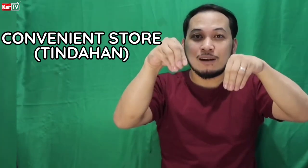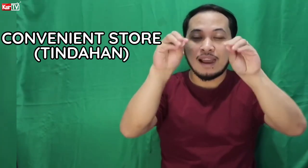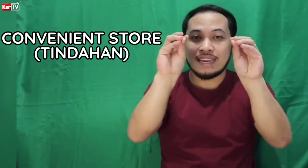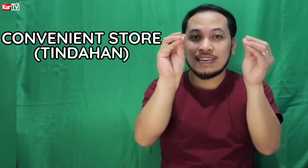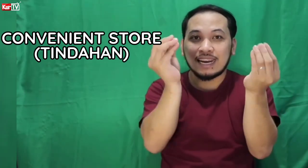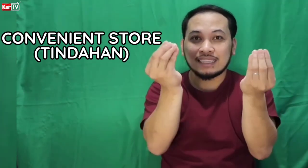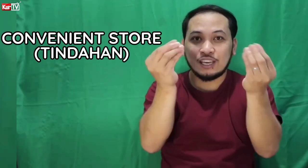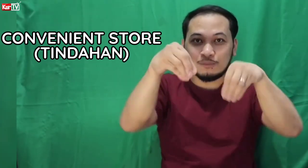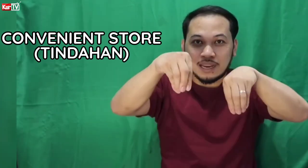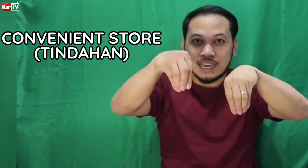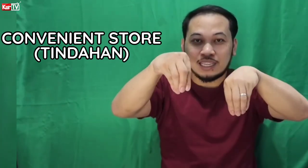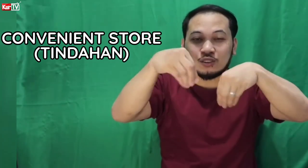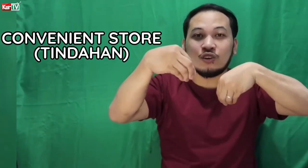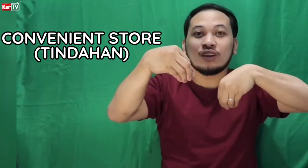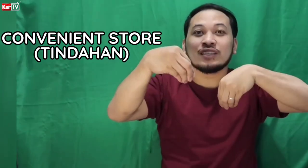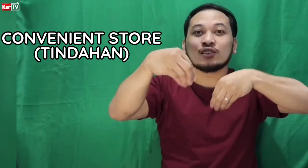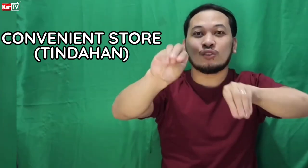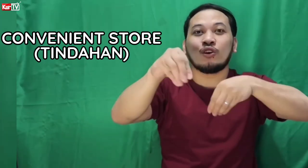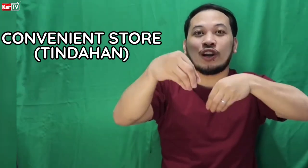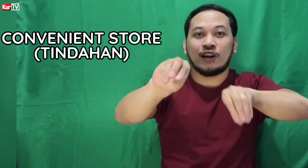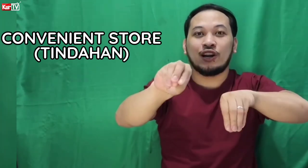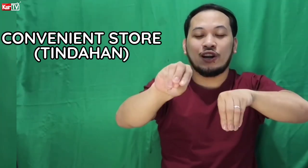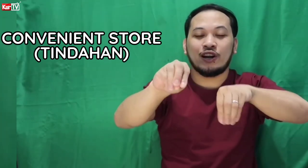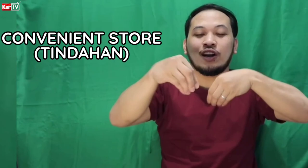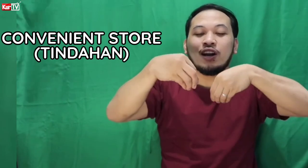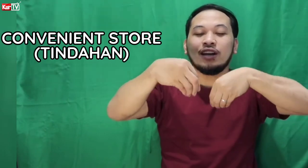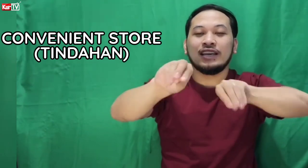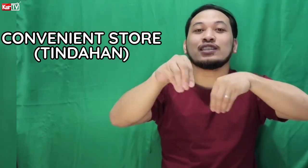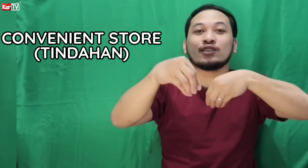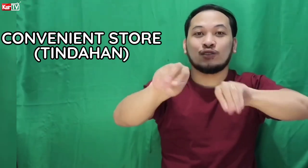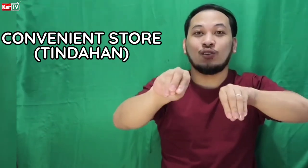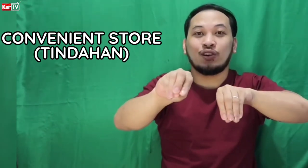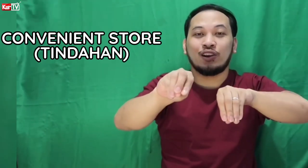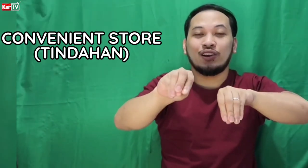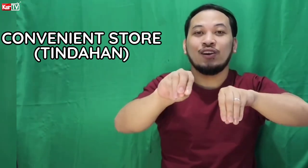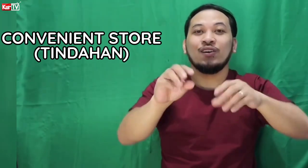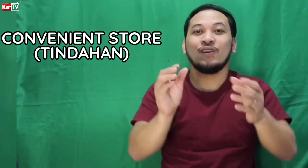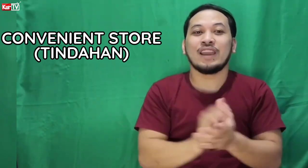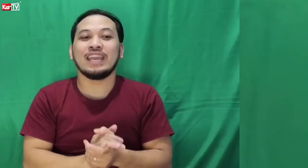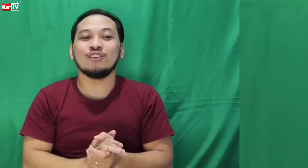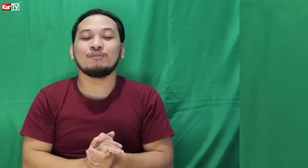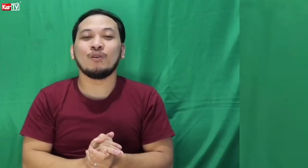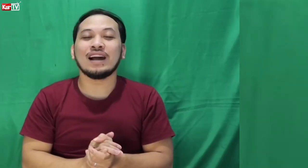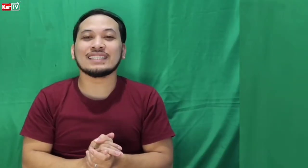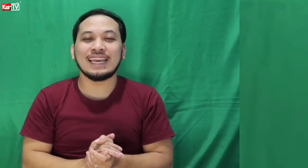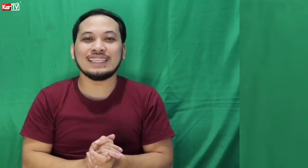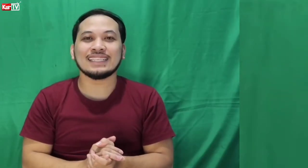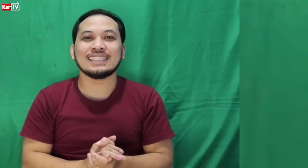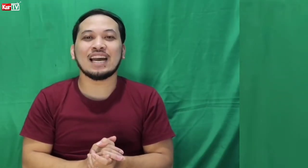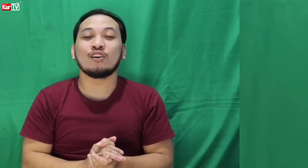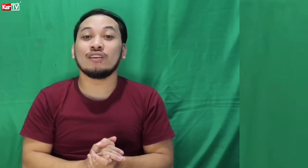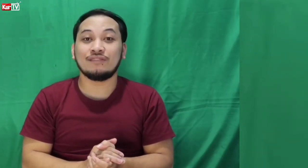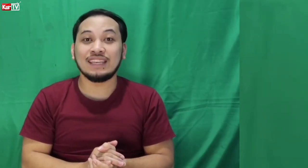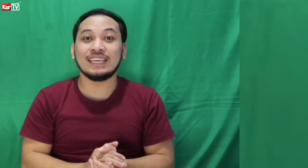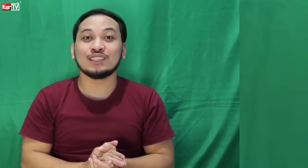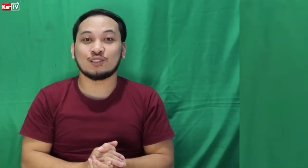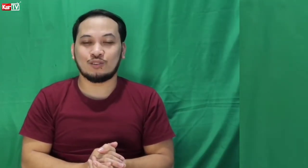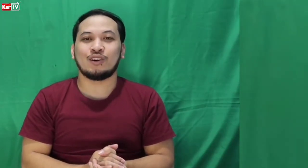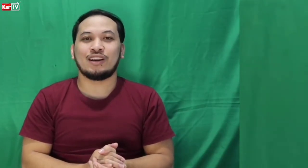kamay. Nakatikom na ganito. Store. Store. Okay. Yun po ang senyas ng Convenience Store.